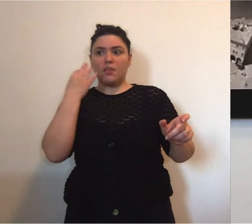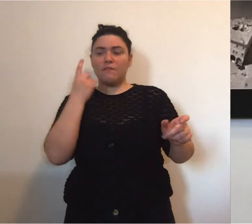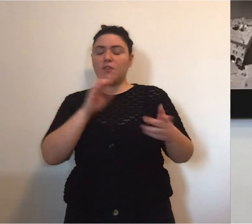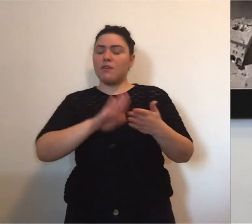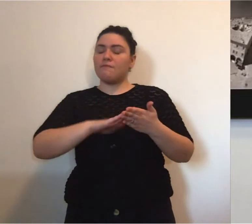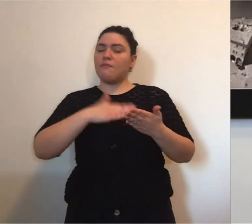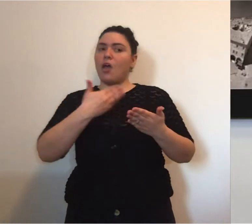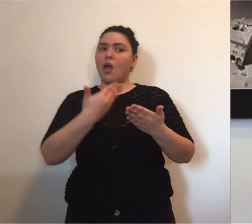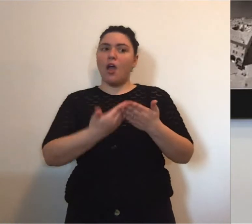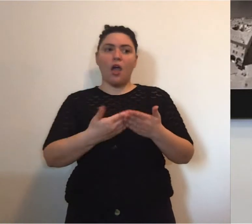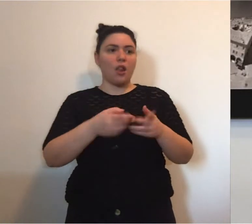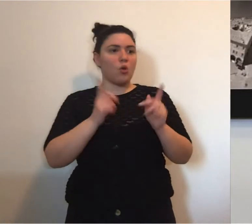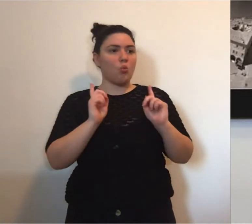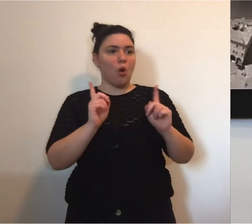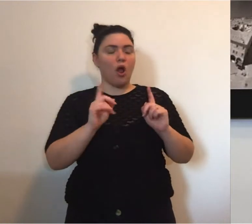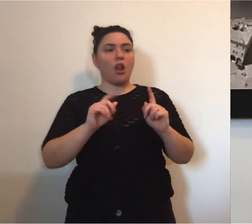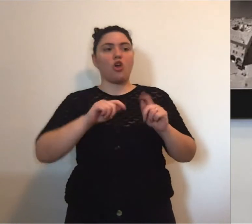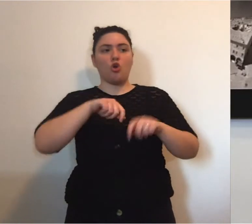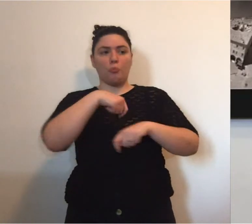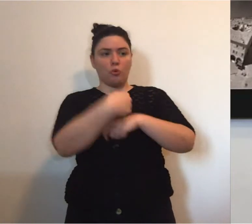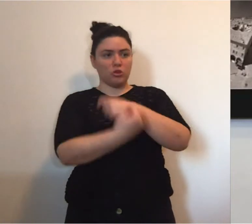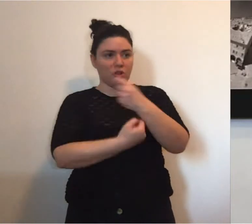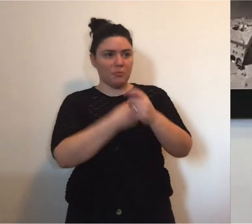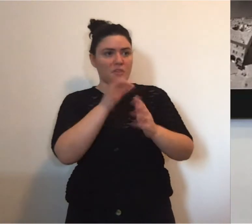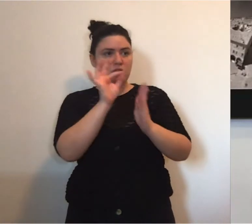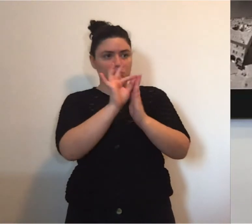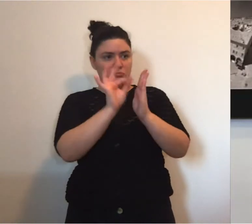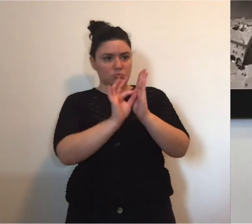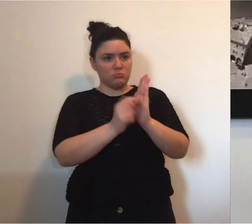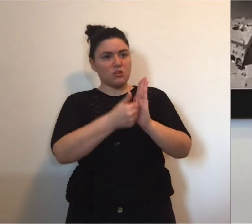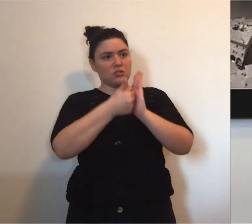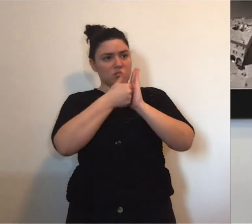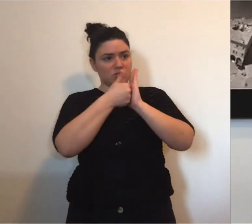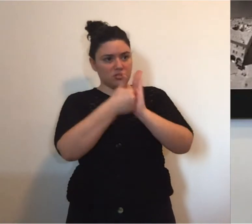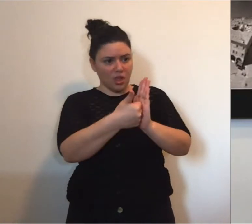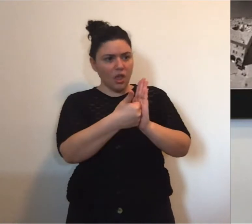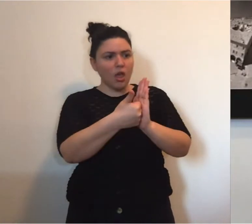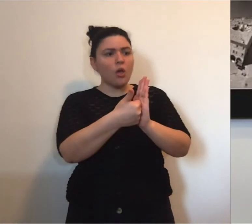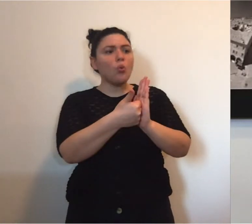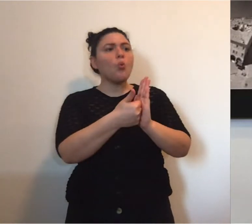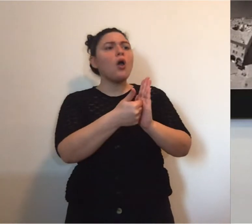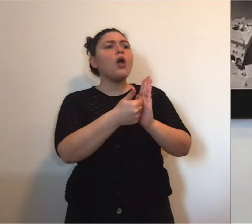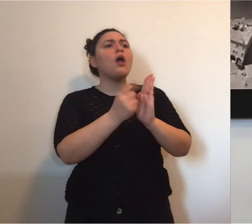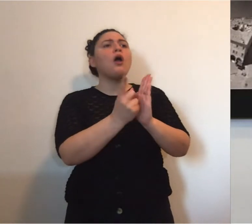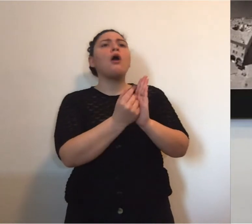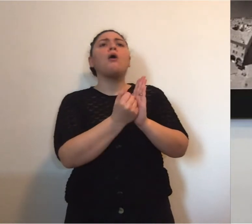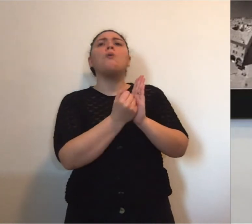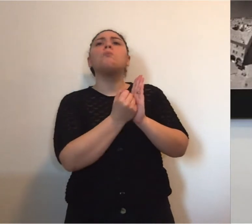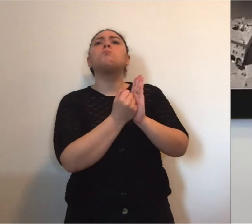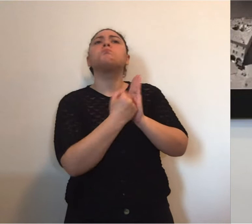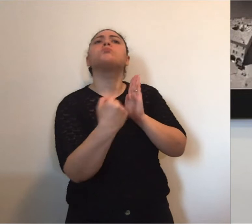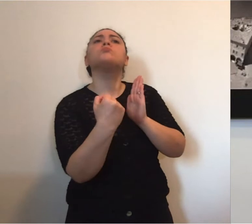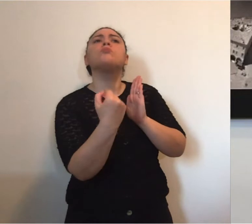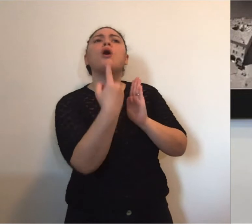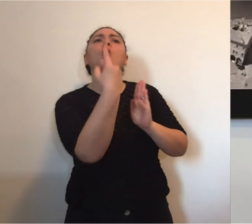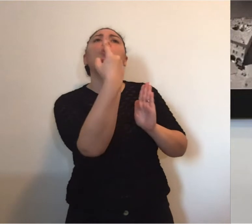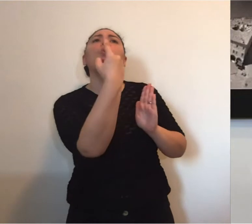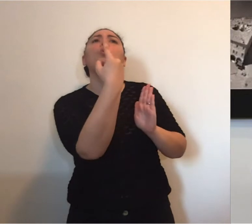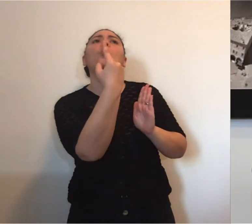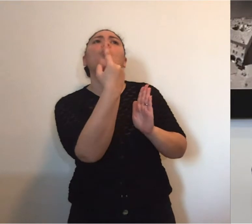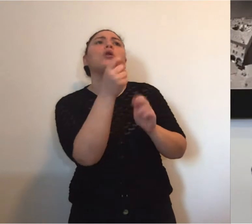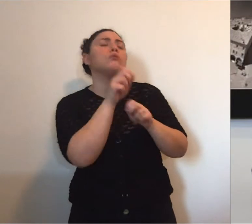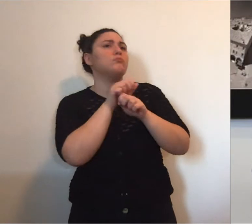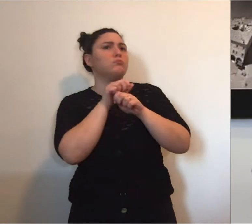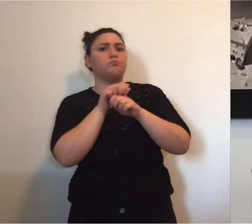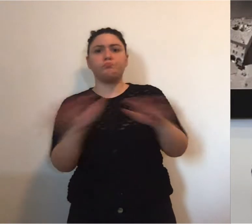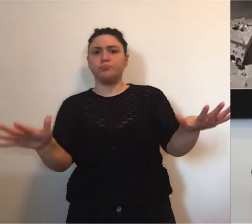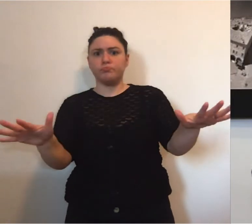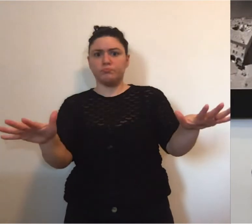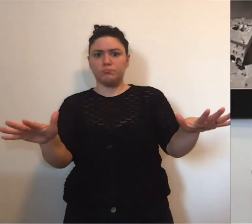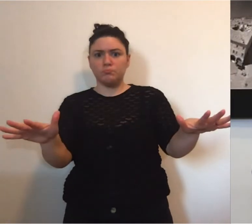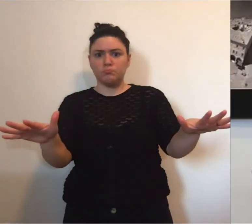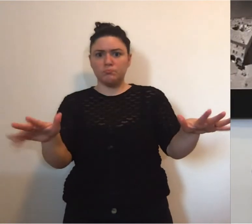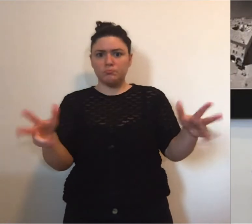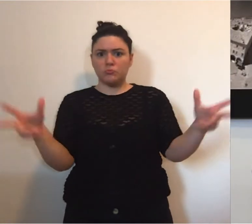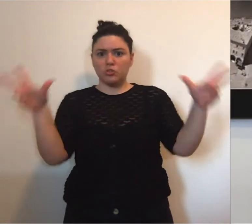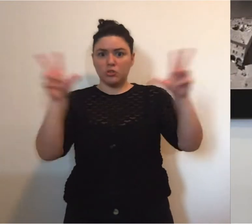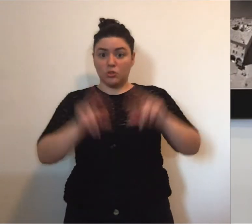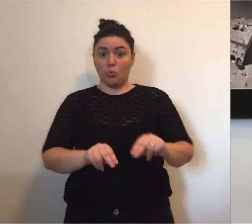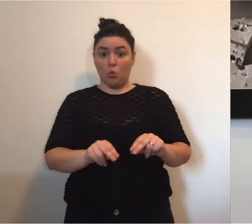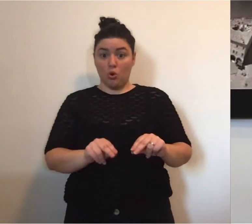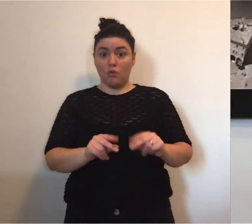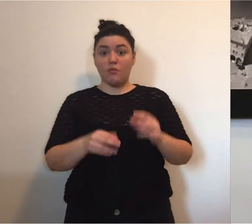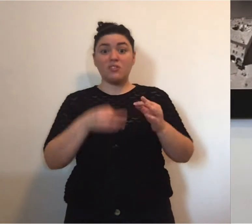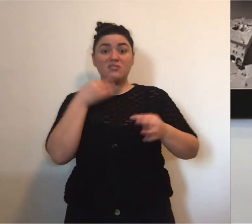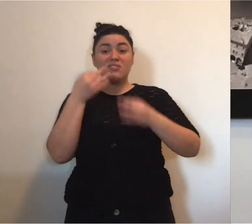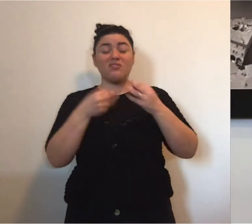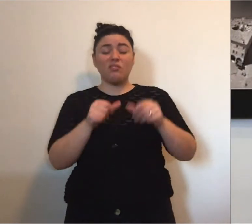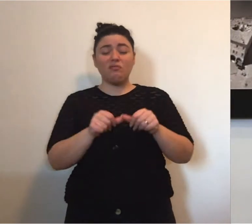comportamenti, sulle norme igienico-sanitarie, a ripartire con una situazione di infezione più complessiva.